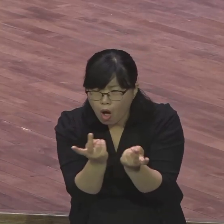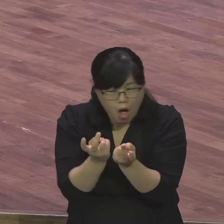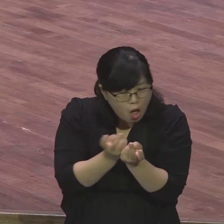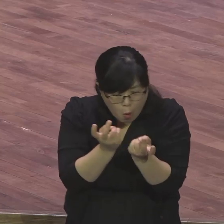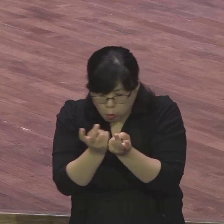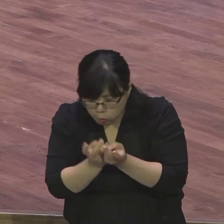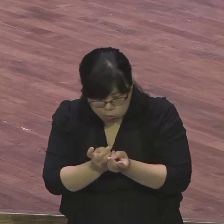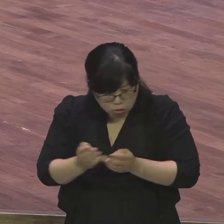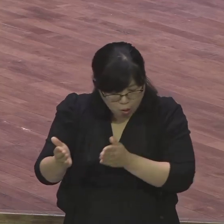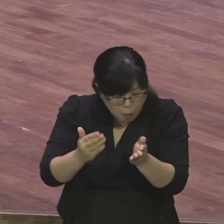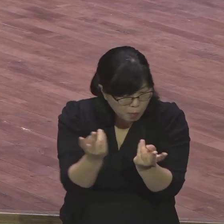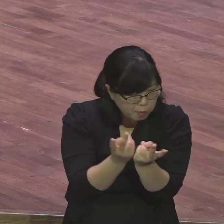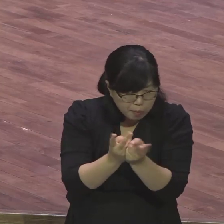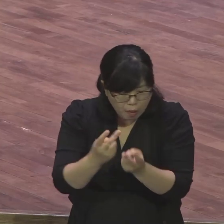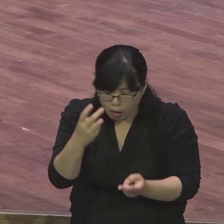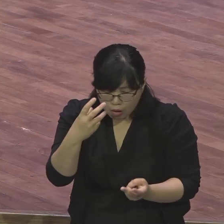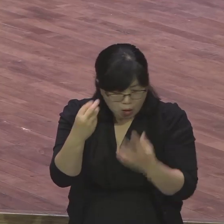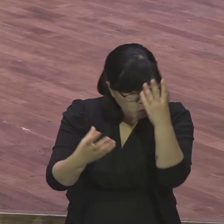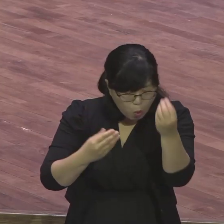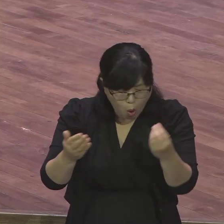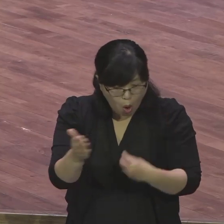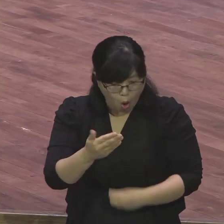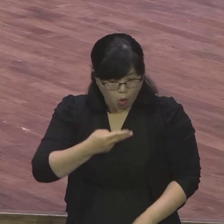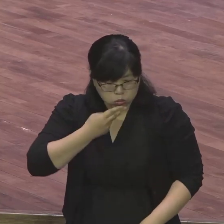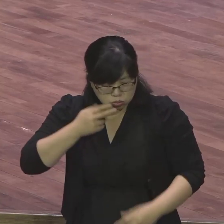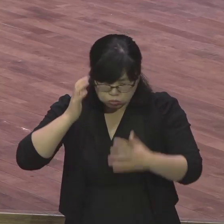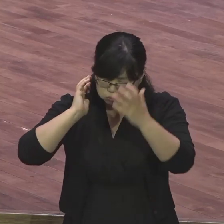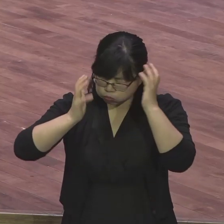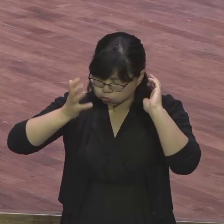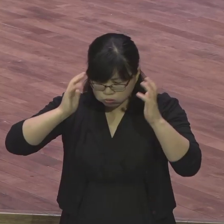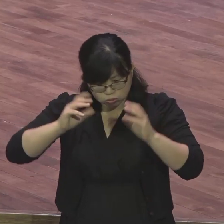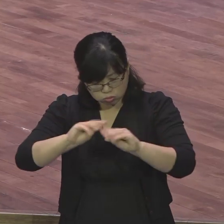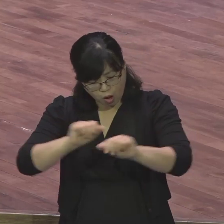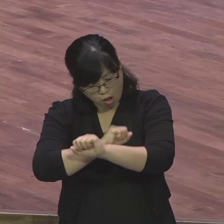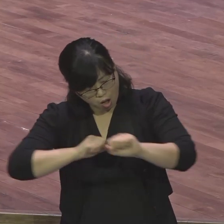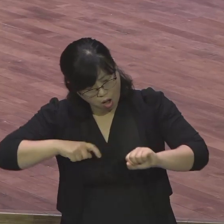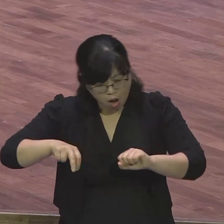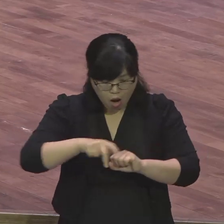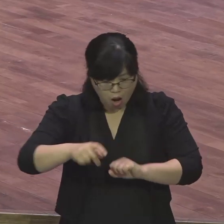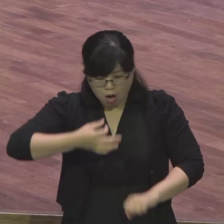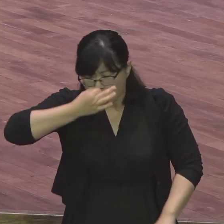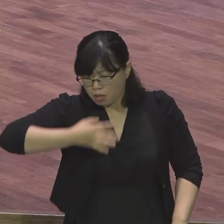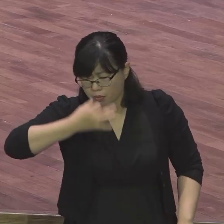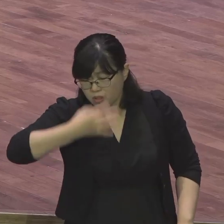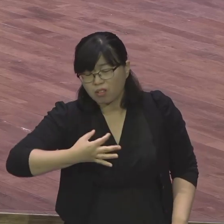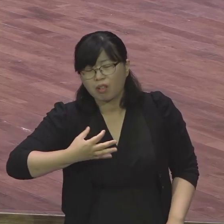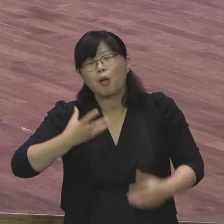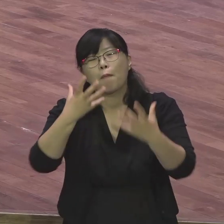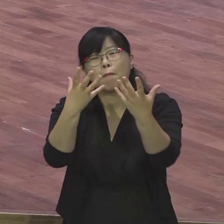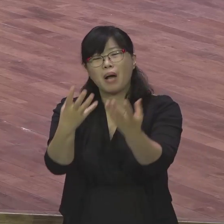많은 사람들이 왜 혼란 중에 그렇게 갈등하면서 사느냐